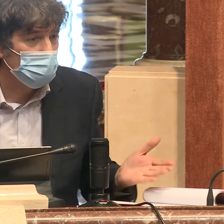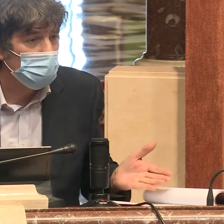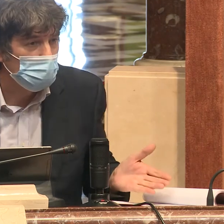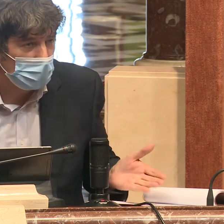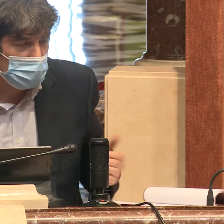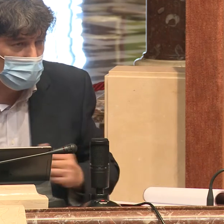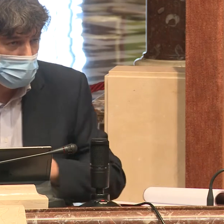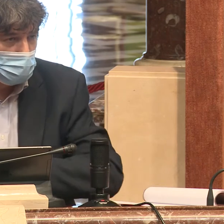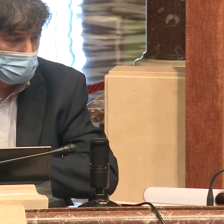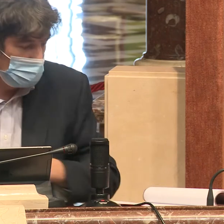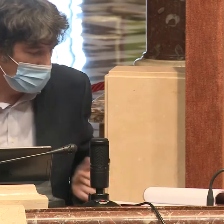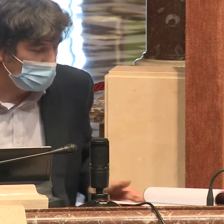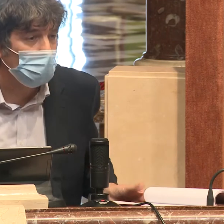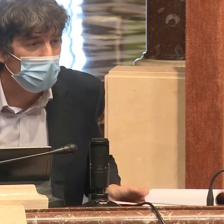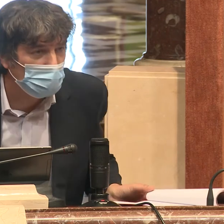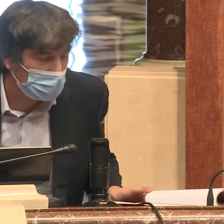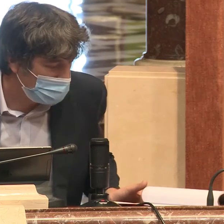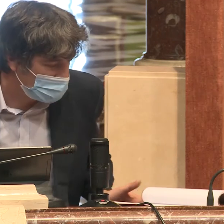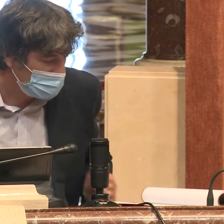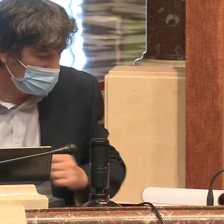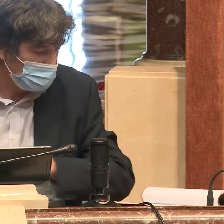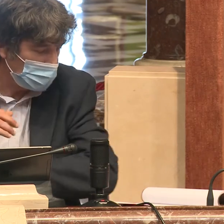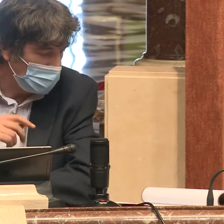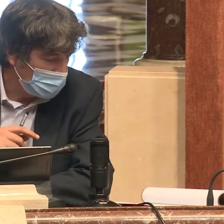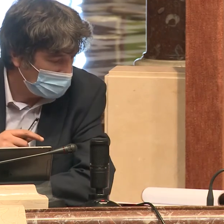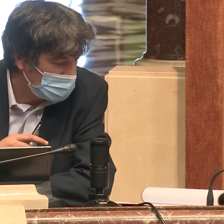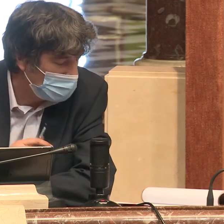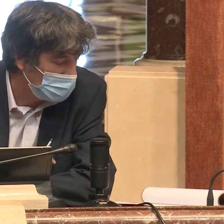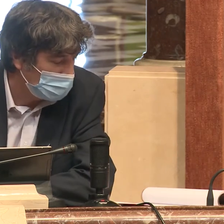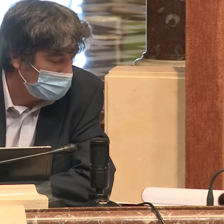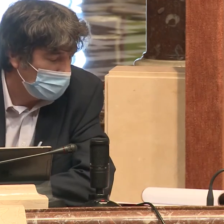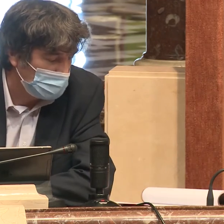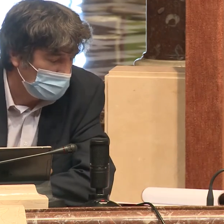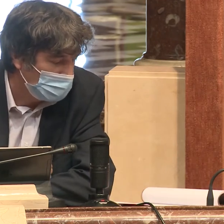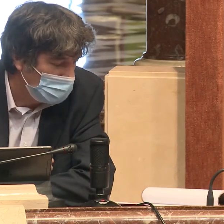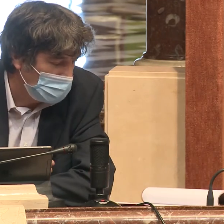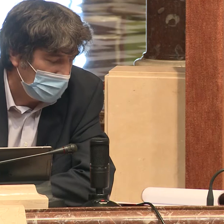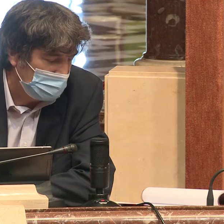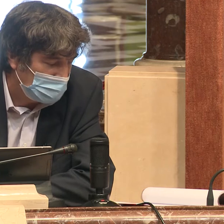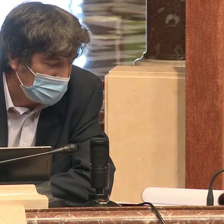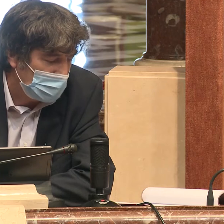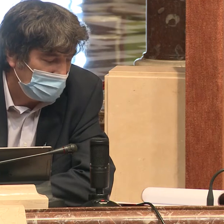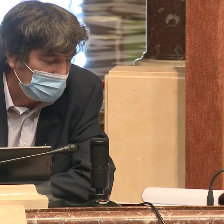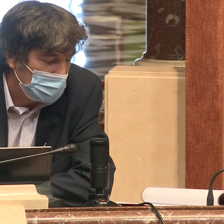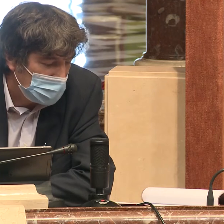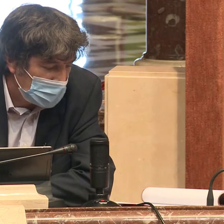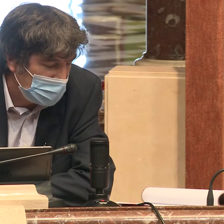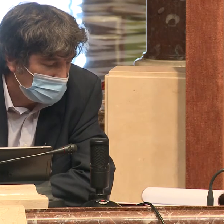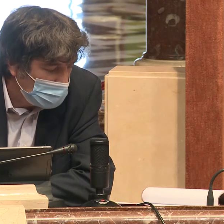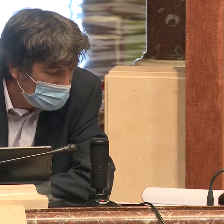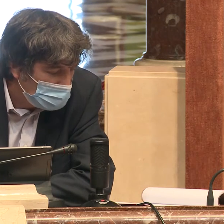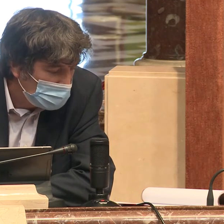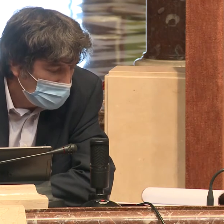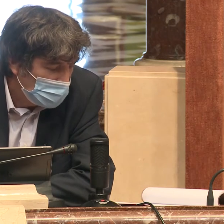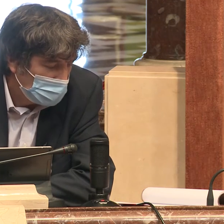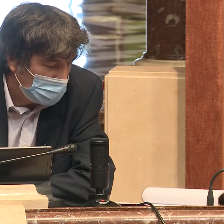leo en su, en su, en el documento que nos presenta que están solicitando cuestiones como garantizar el carácter universal y